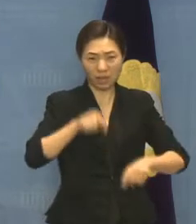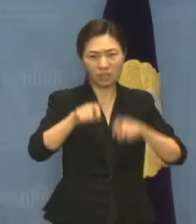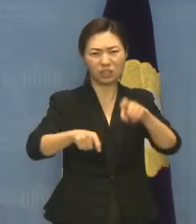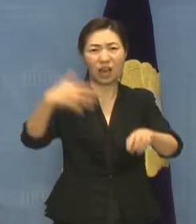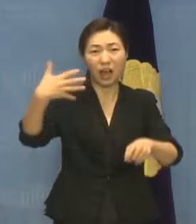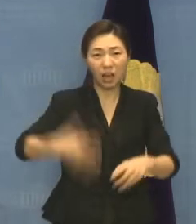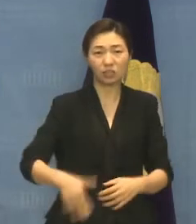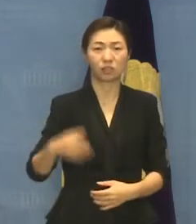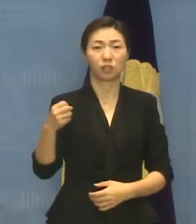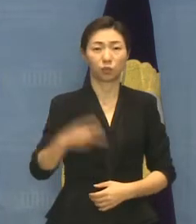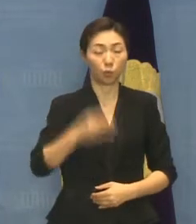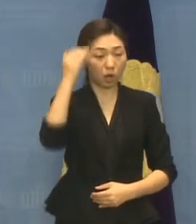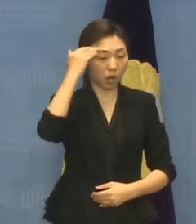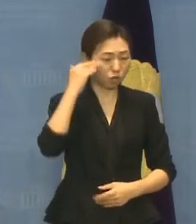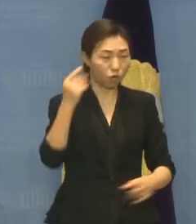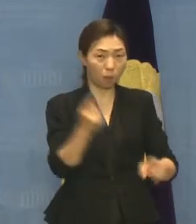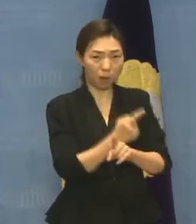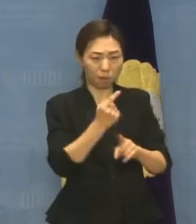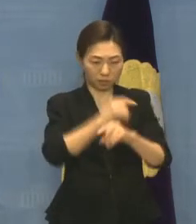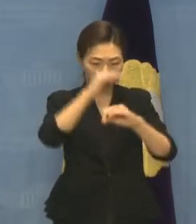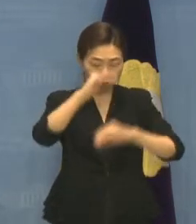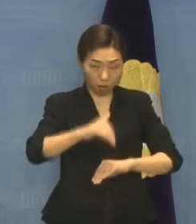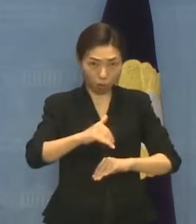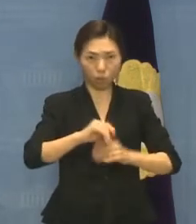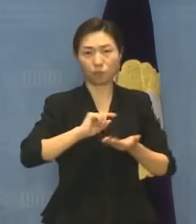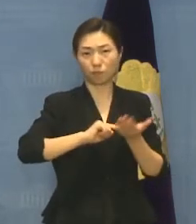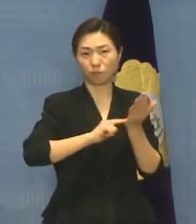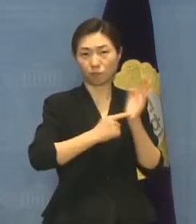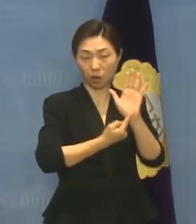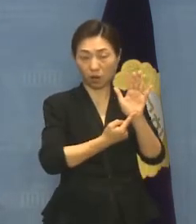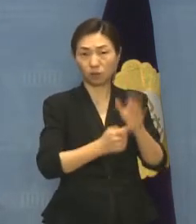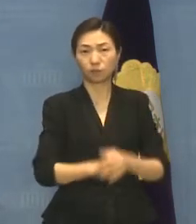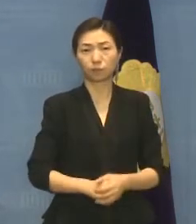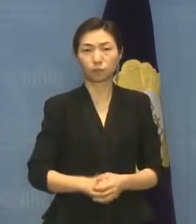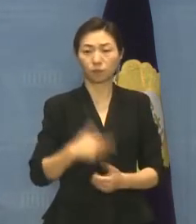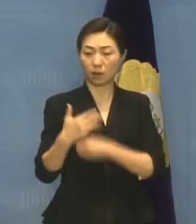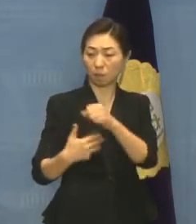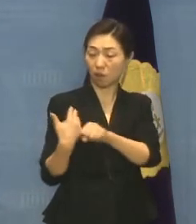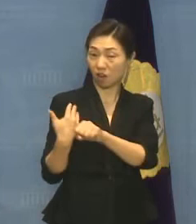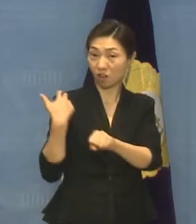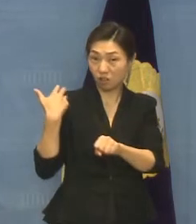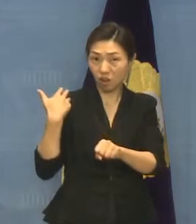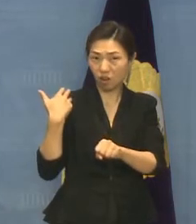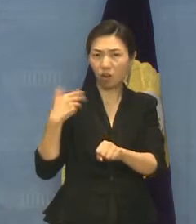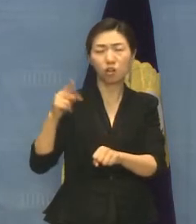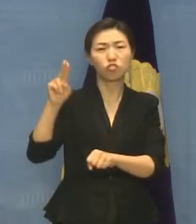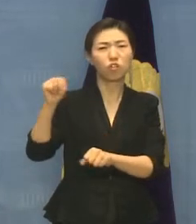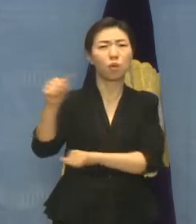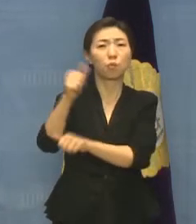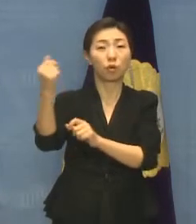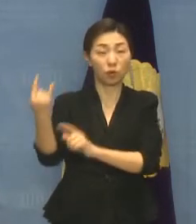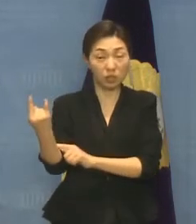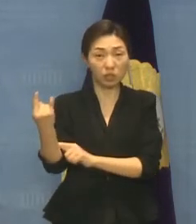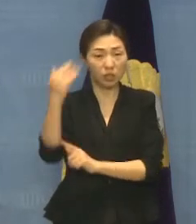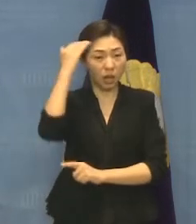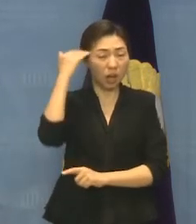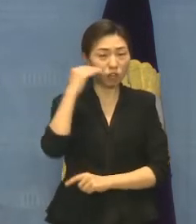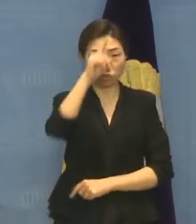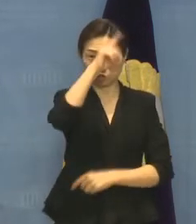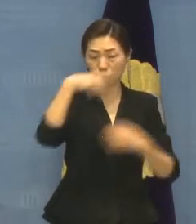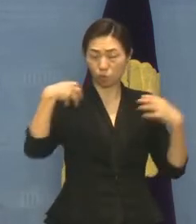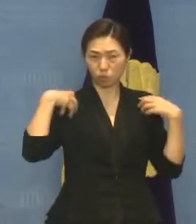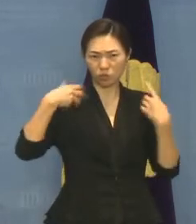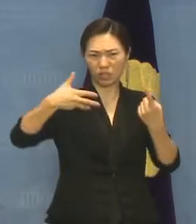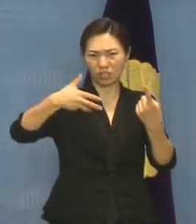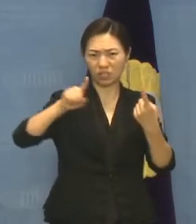권고사항을 마련하였다. 직업으로부터 8년 전 위원회는 한국정부에 대하여 제1차